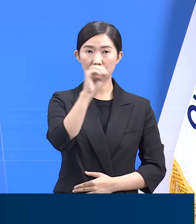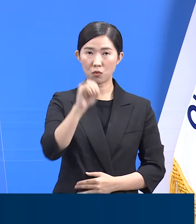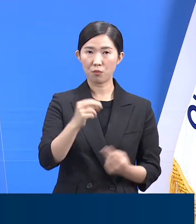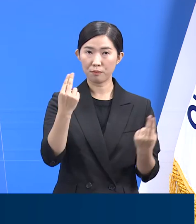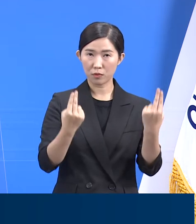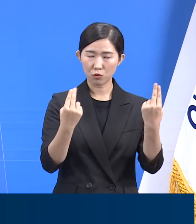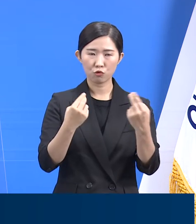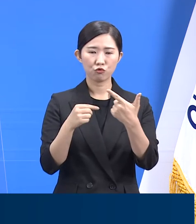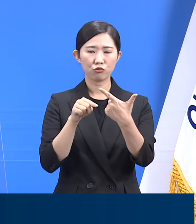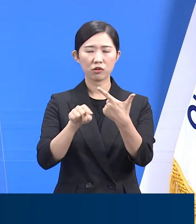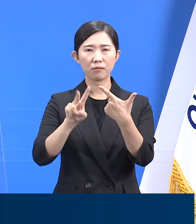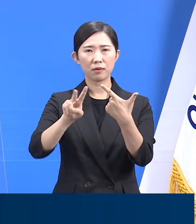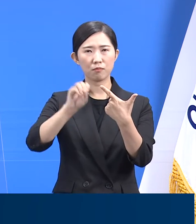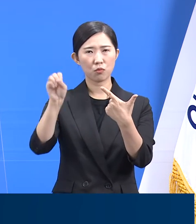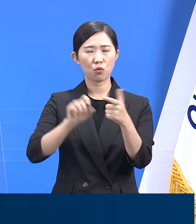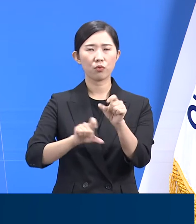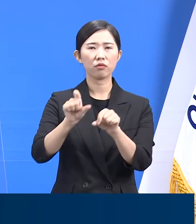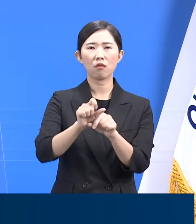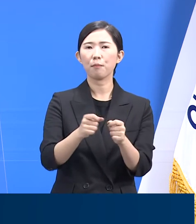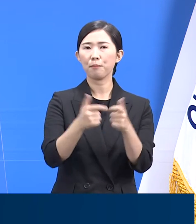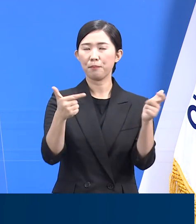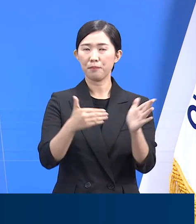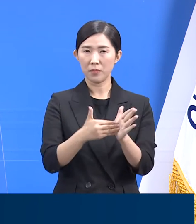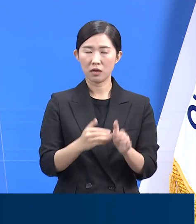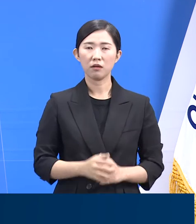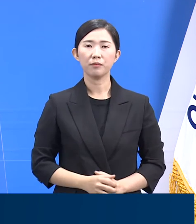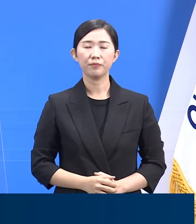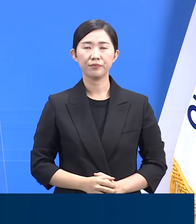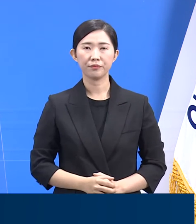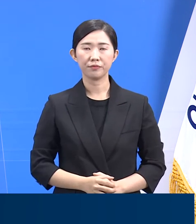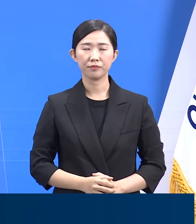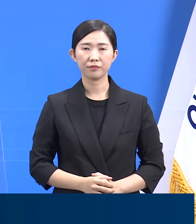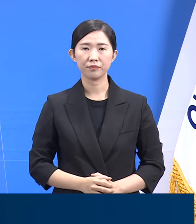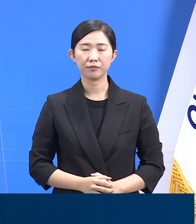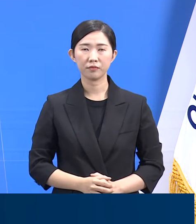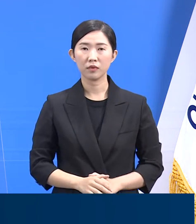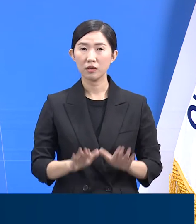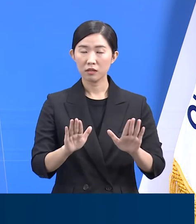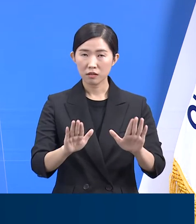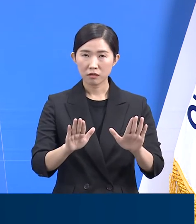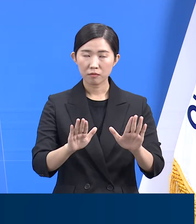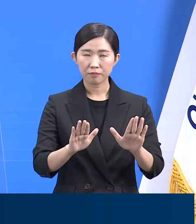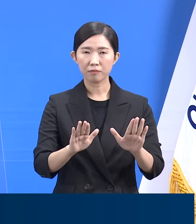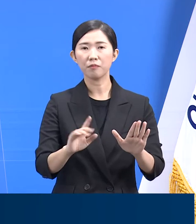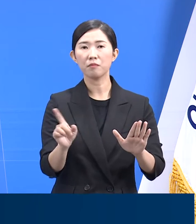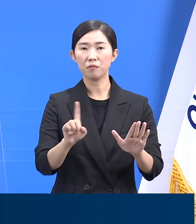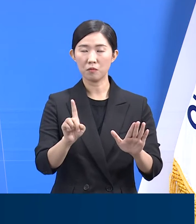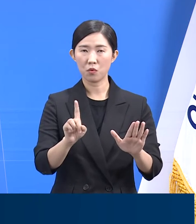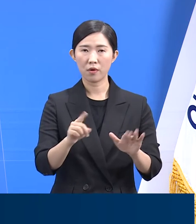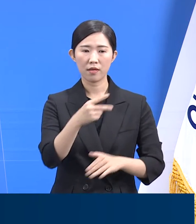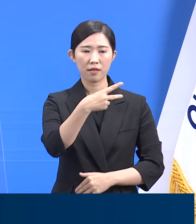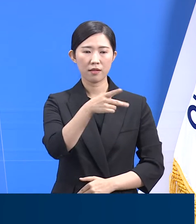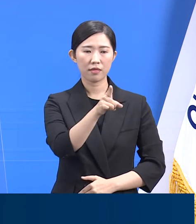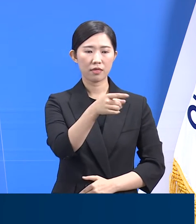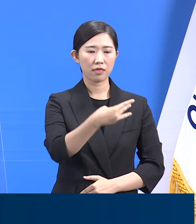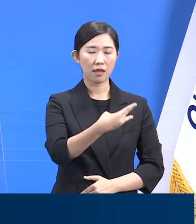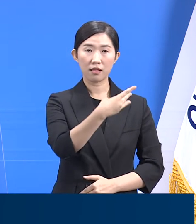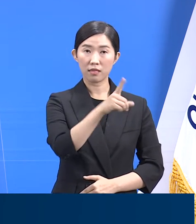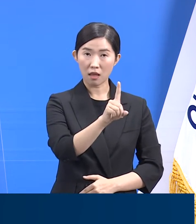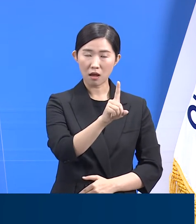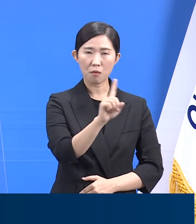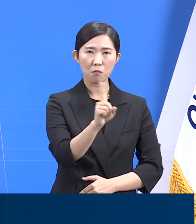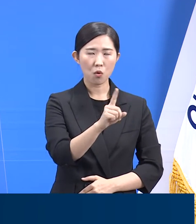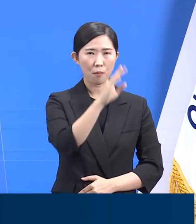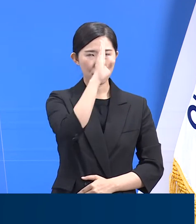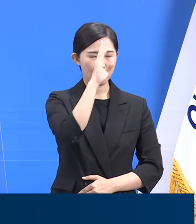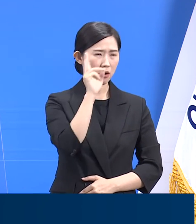수치입니다. 국내 주요 변이 확인 사례 중에서 델타 변이의 위정중률은 2